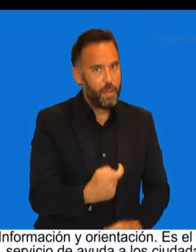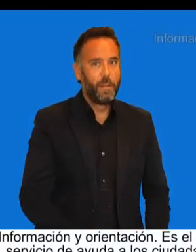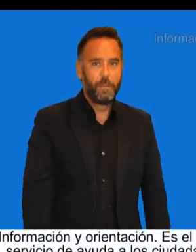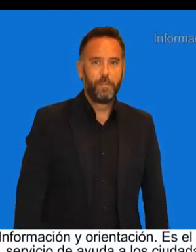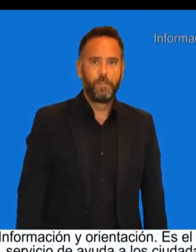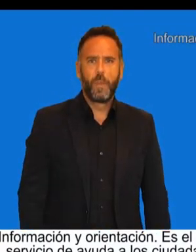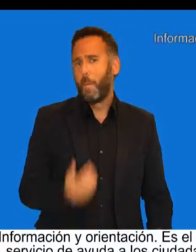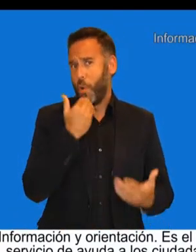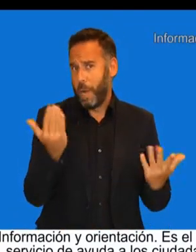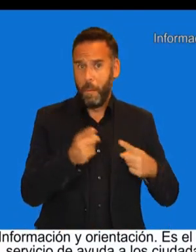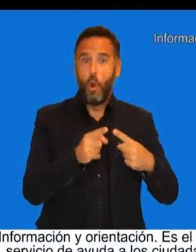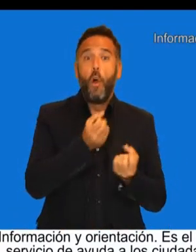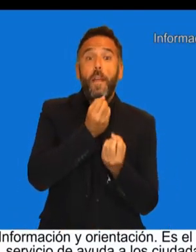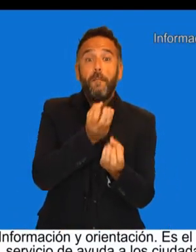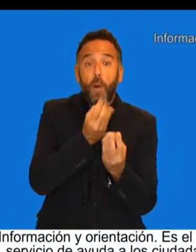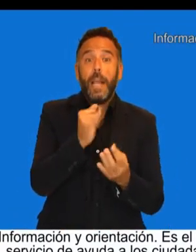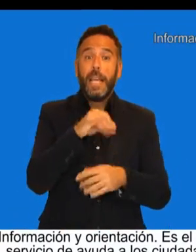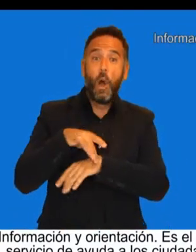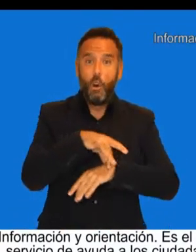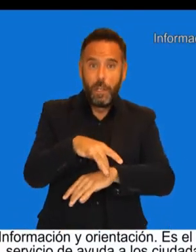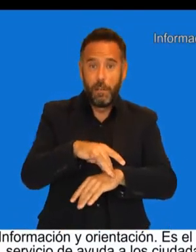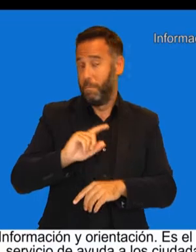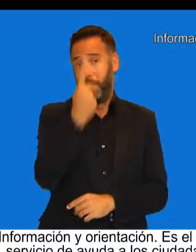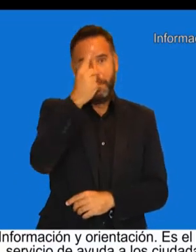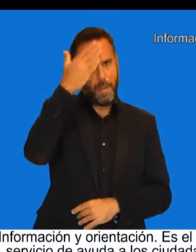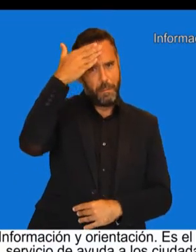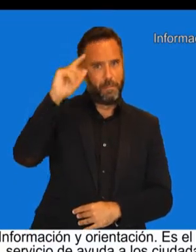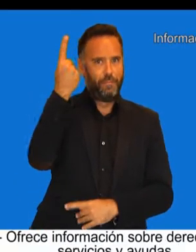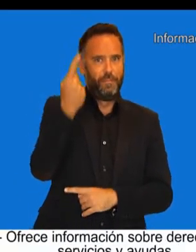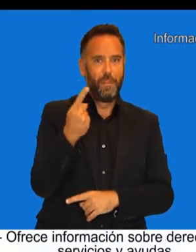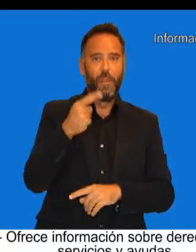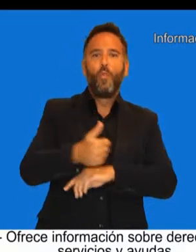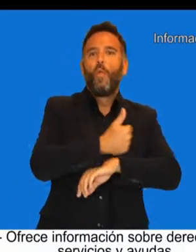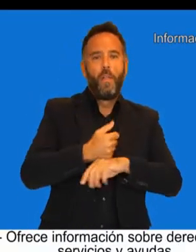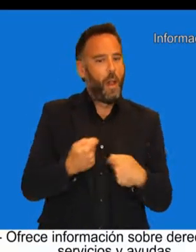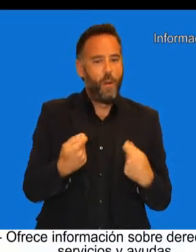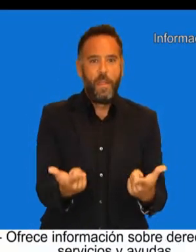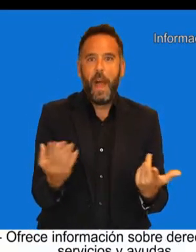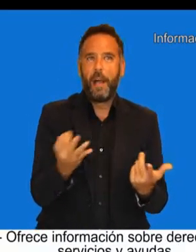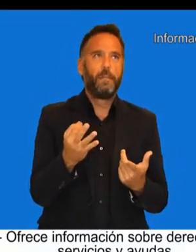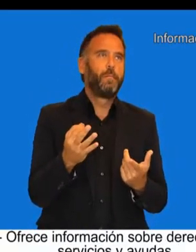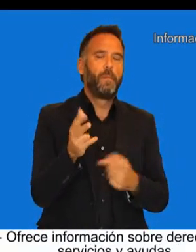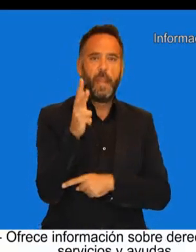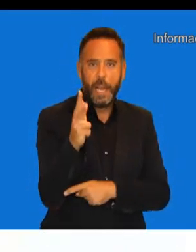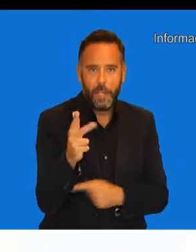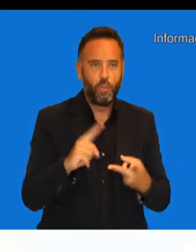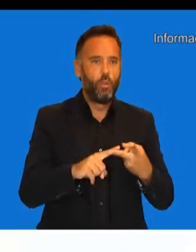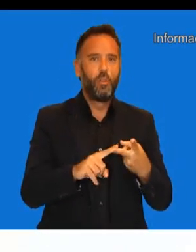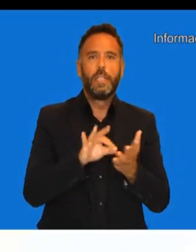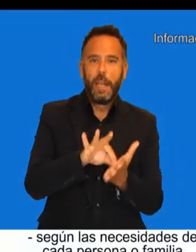Información y Orientación. Es el primer servicio de ayuda a los ciudadanos. Ofrece información sobre derechos, servicios y ayudas... ...según